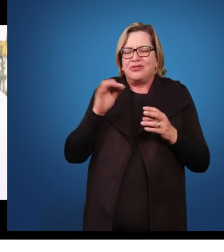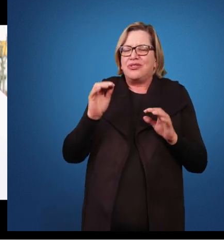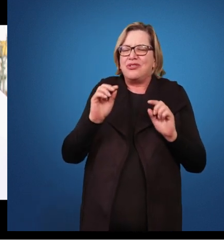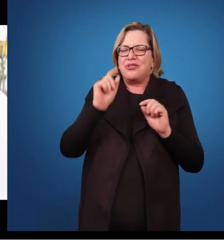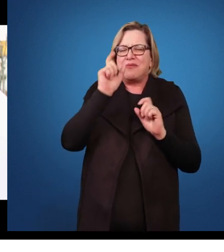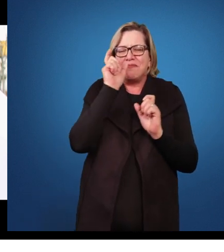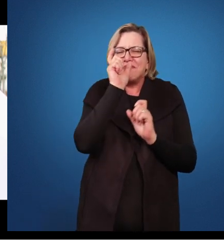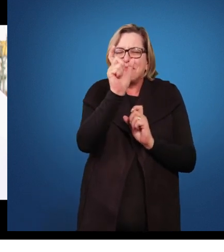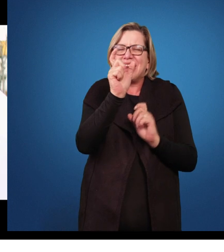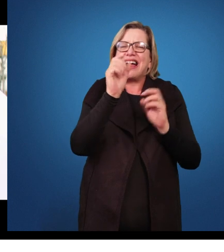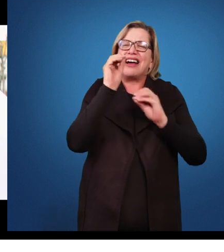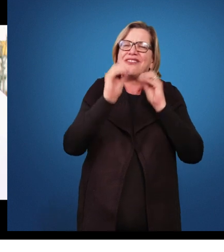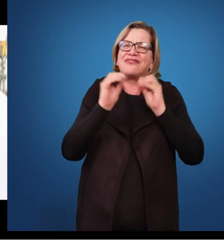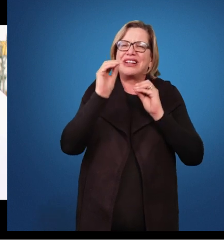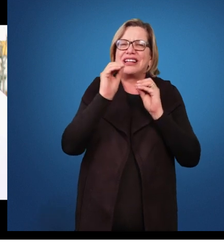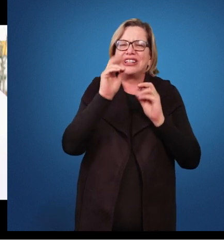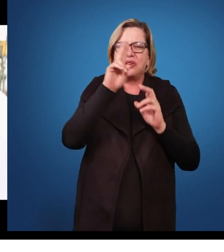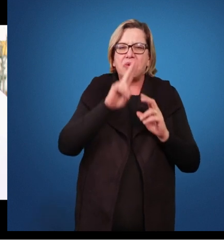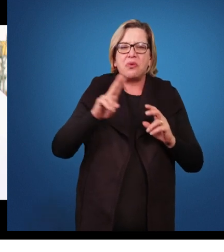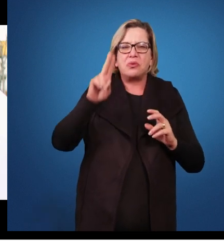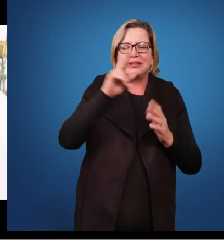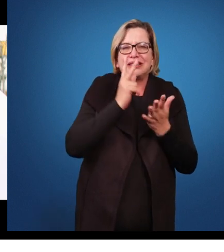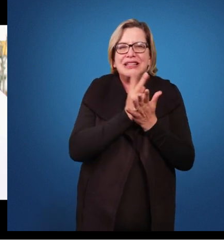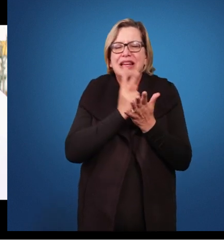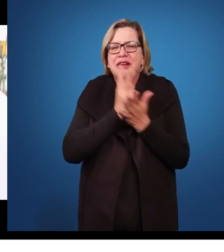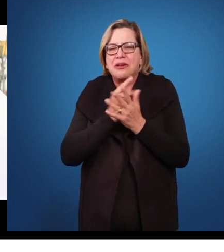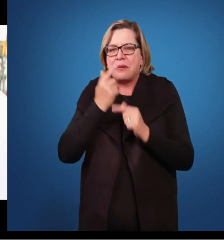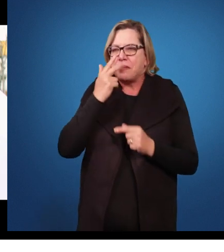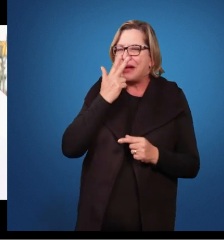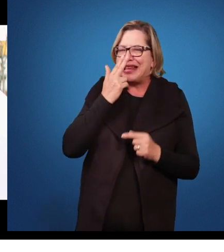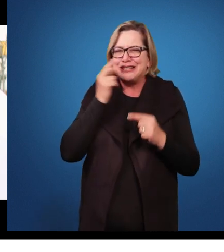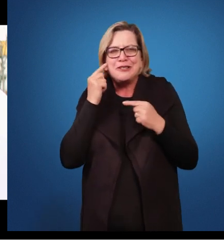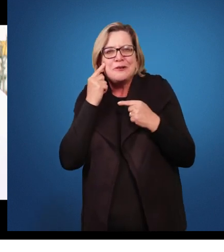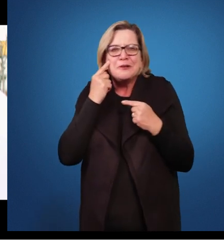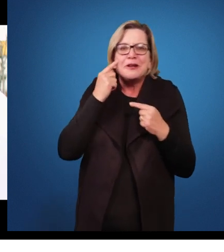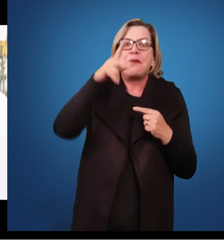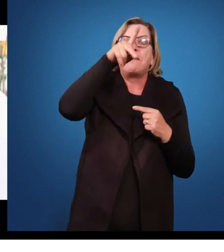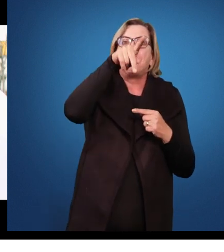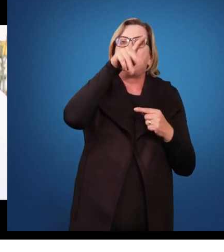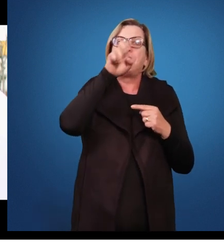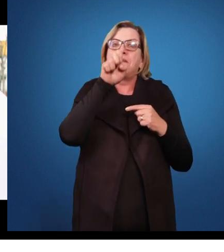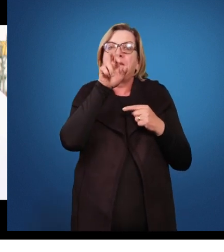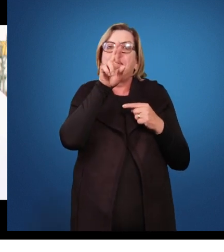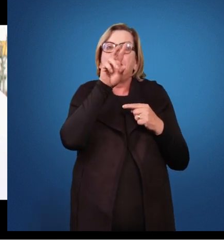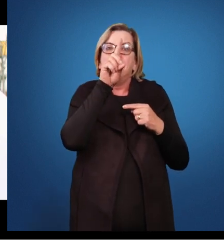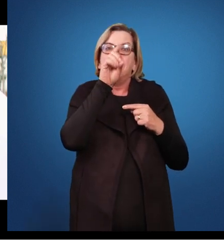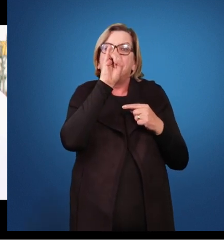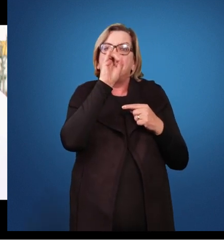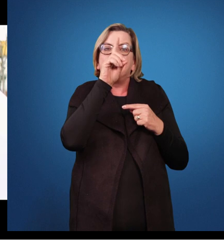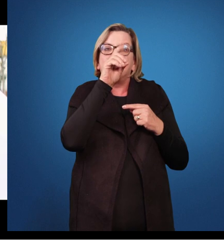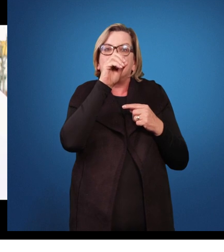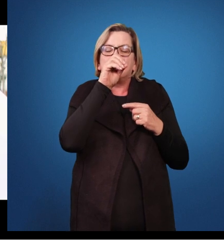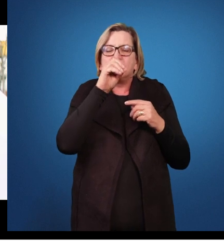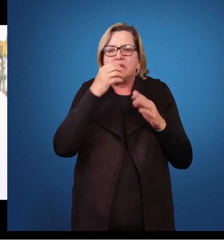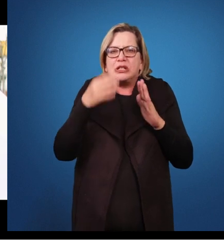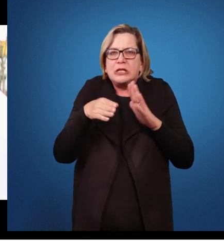palavra mais utilizada ainda, que é perdidos, né? E quando eles se aproximam, de repente, de alguma